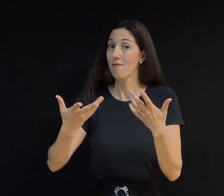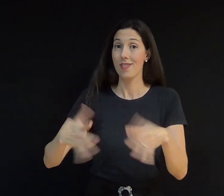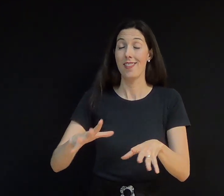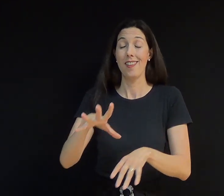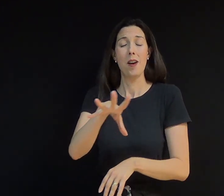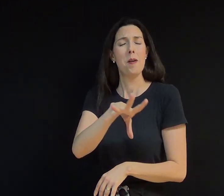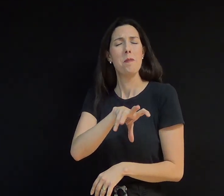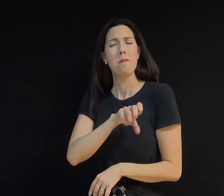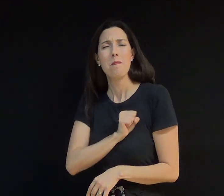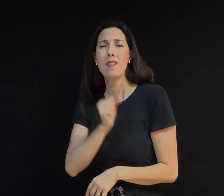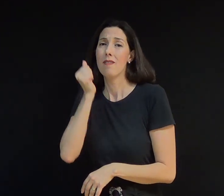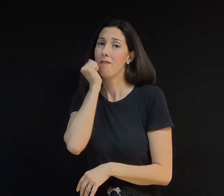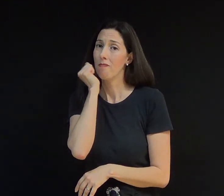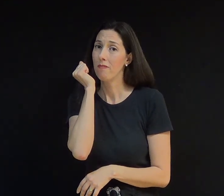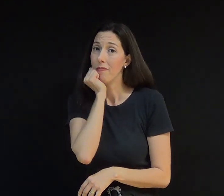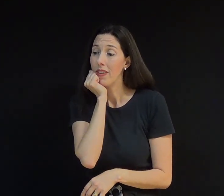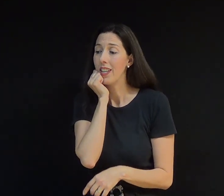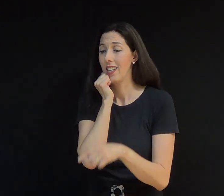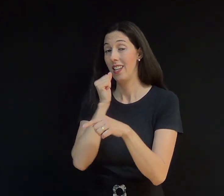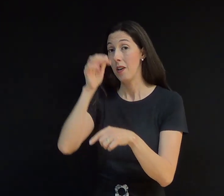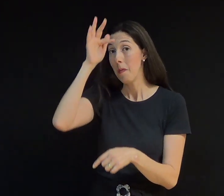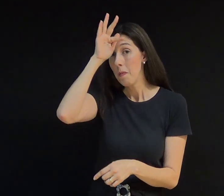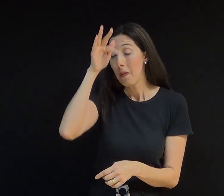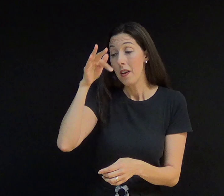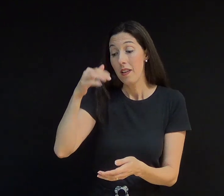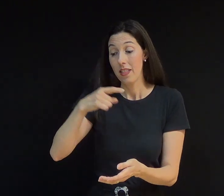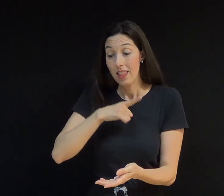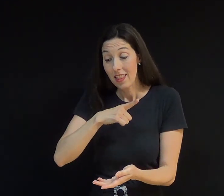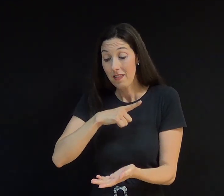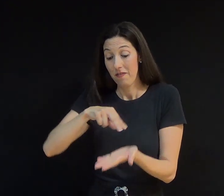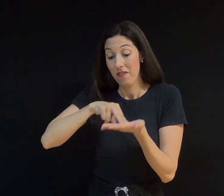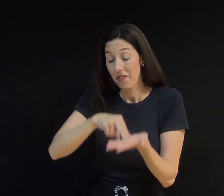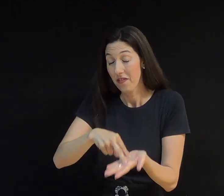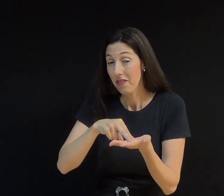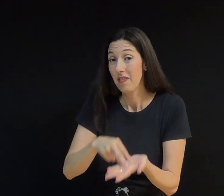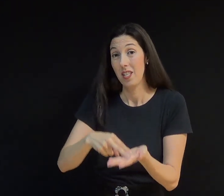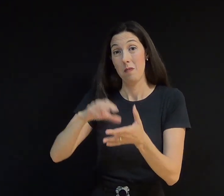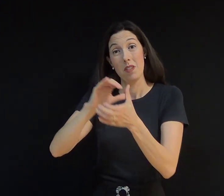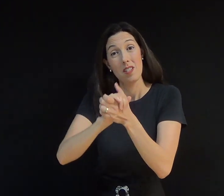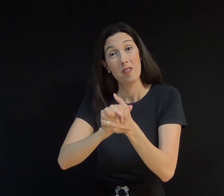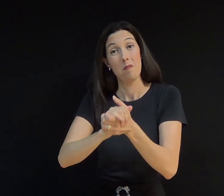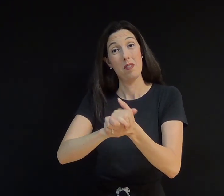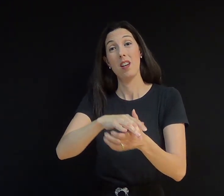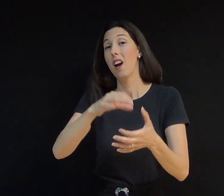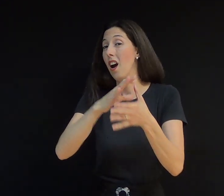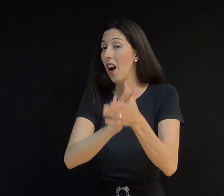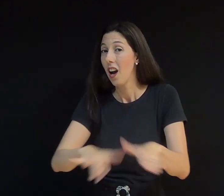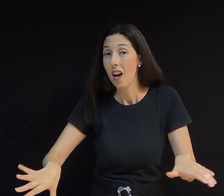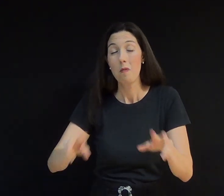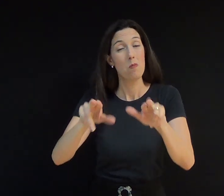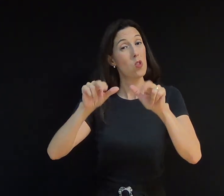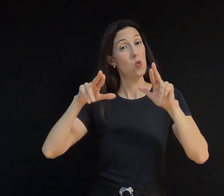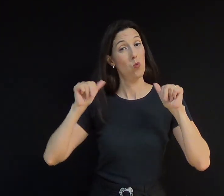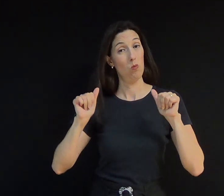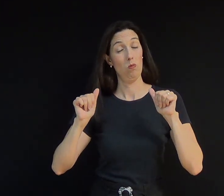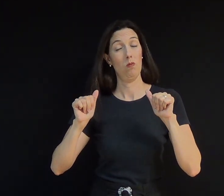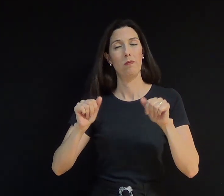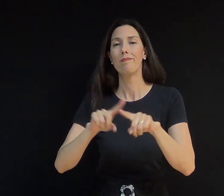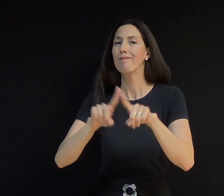mamãe e acreditava que o casamento não deveria acabar por nenhum motivo além da morte. Todavia, apesar